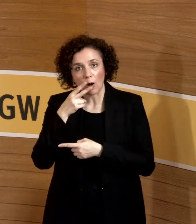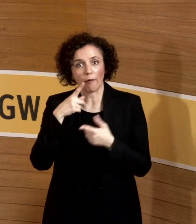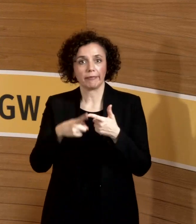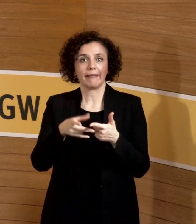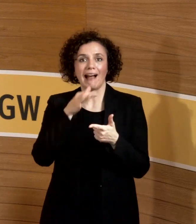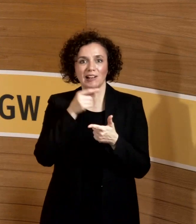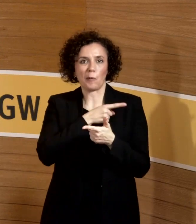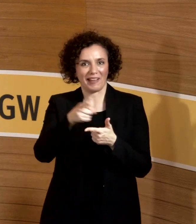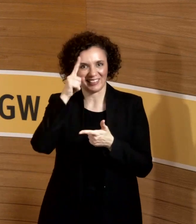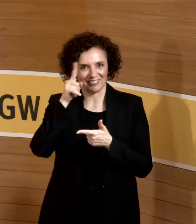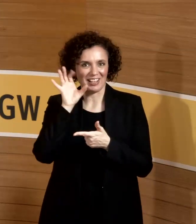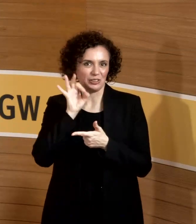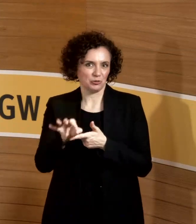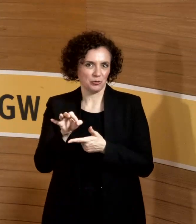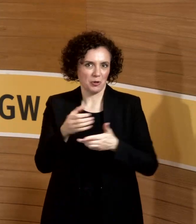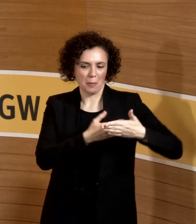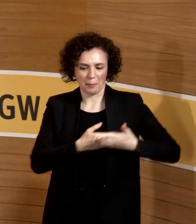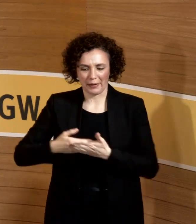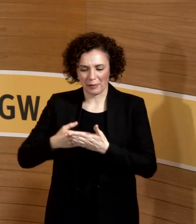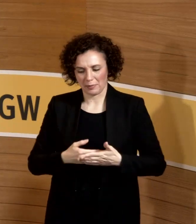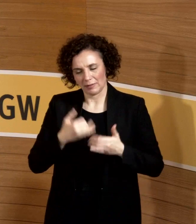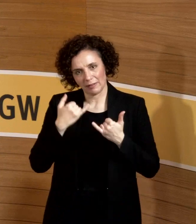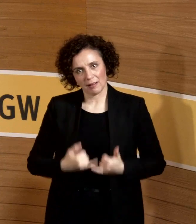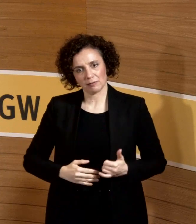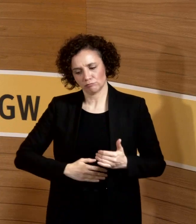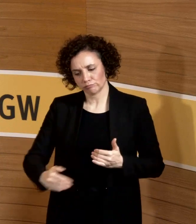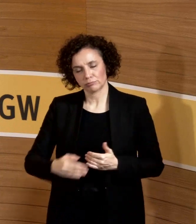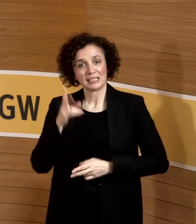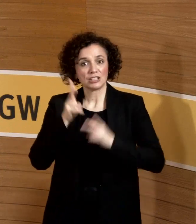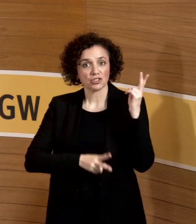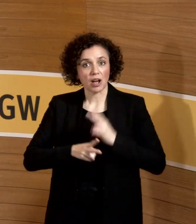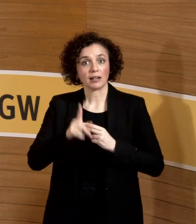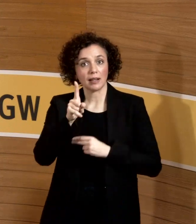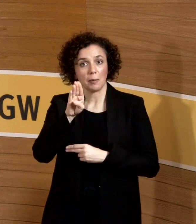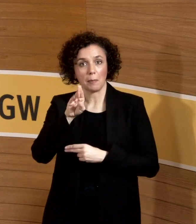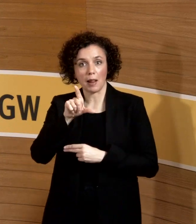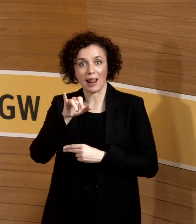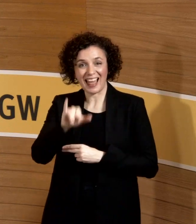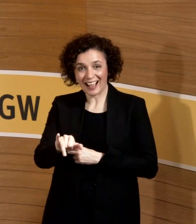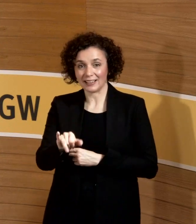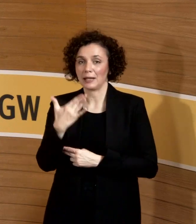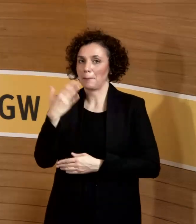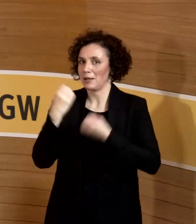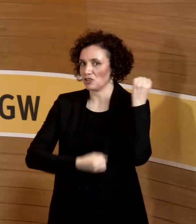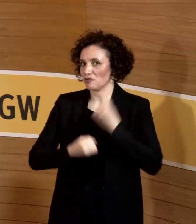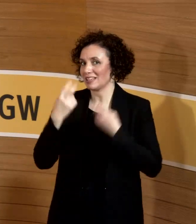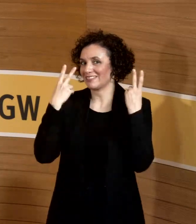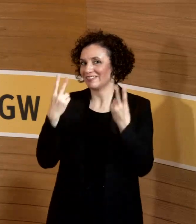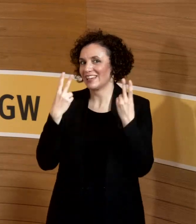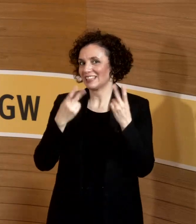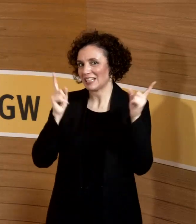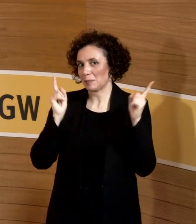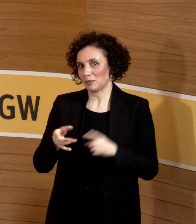meist alle. Aber bei Blei, denke ich, ist es schon mal ein bisschen schwieriger. Zumindest sollte das dann in das Wissen hineinkommen.